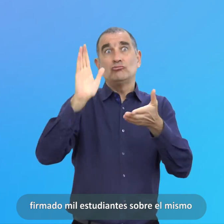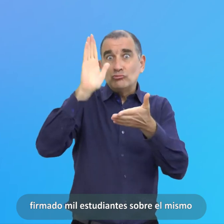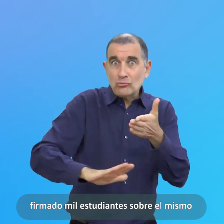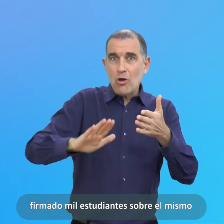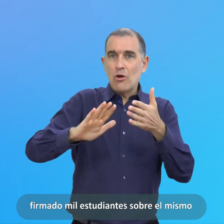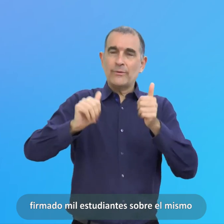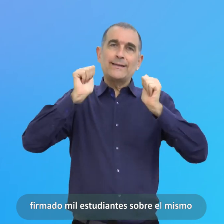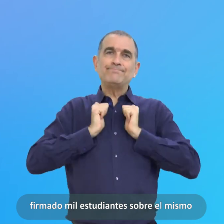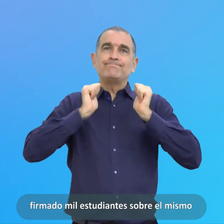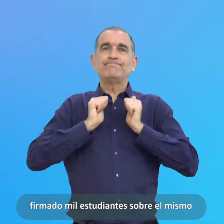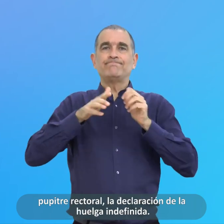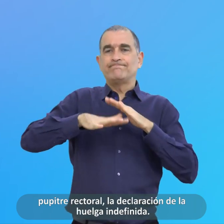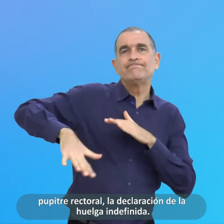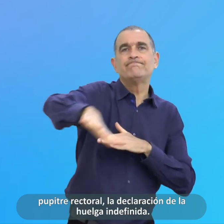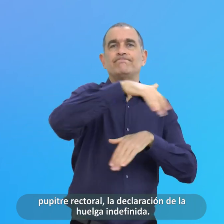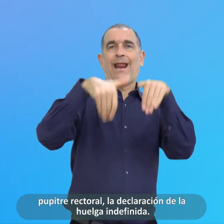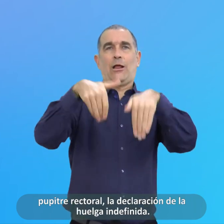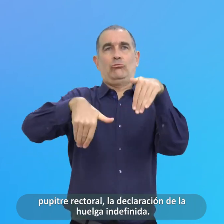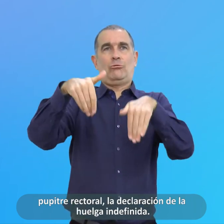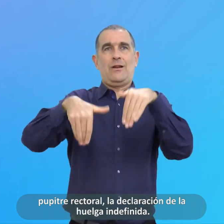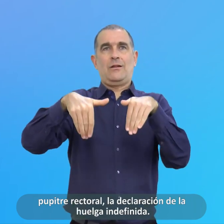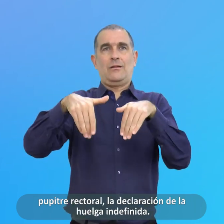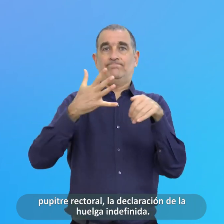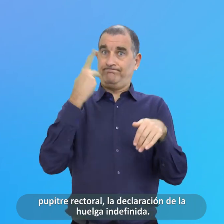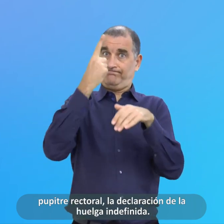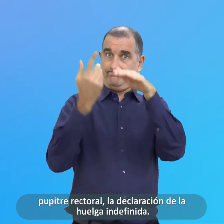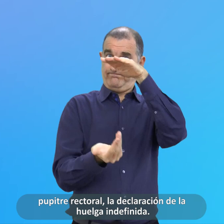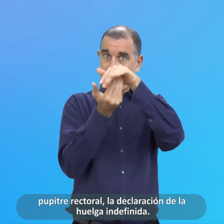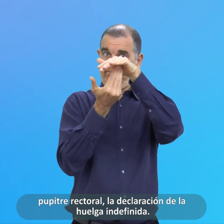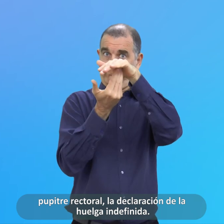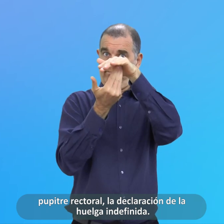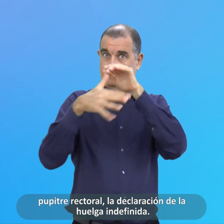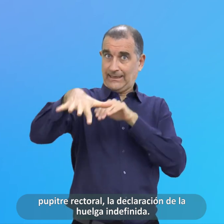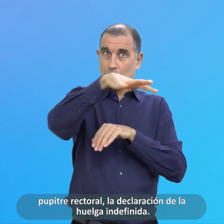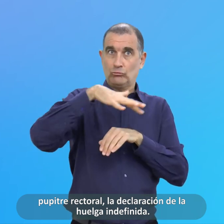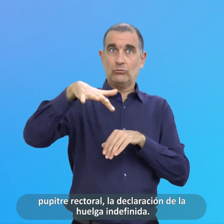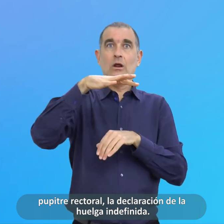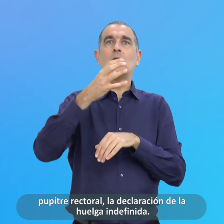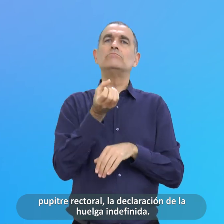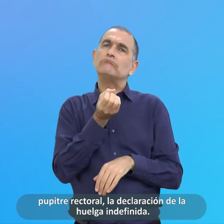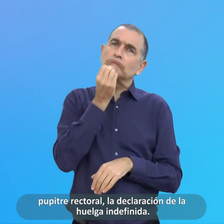Mismo Pupitre Rectoral La Declaración De La Huelga